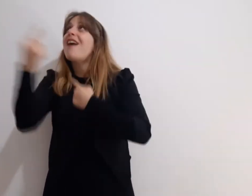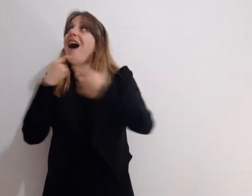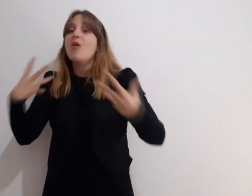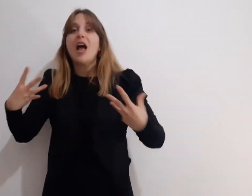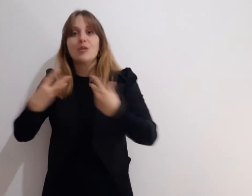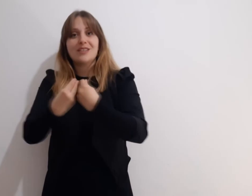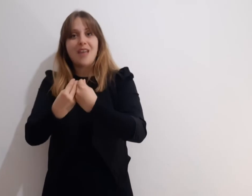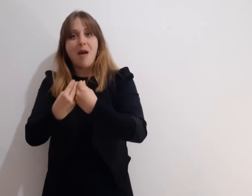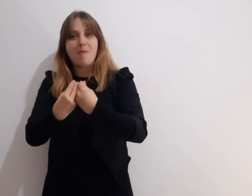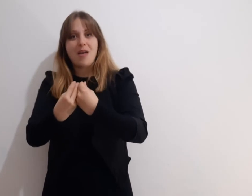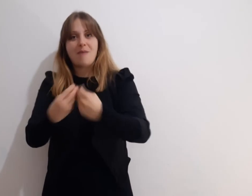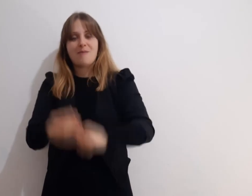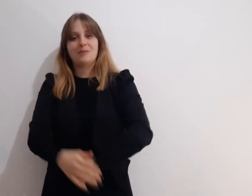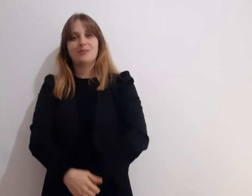C'è solo Gesù e Giovanni Che può fare a meno Giovanni persona C'è